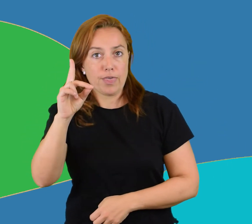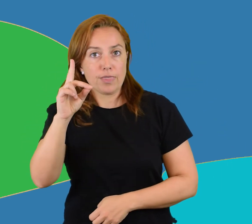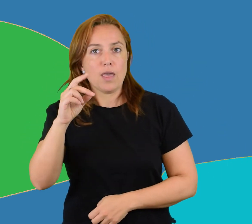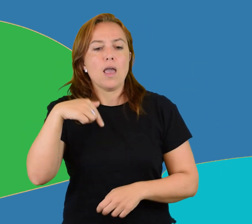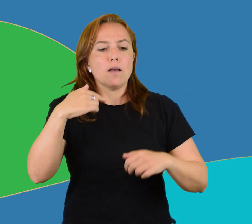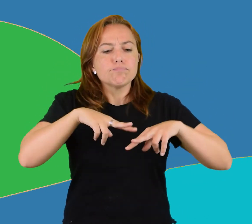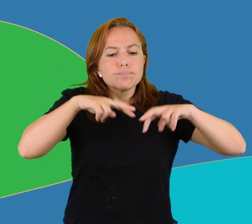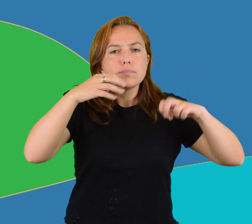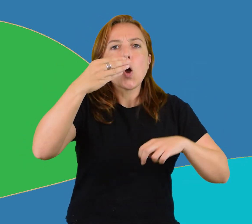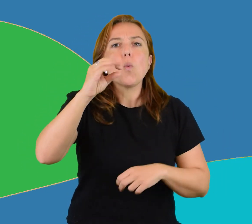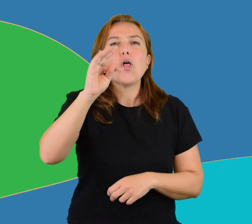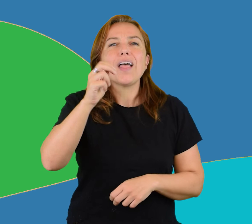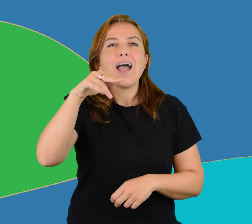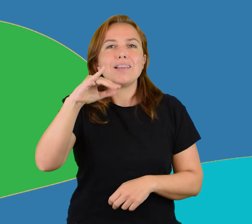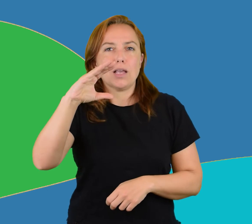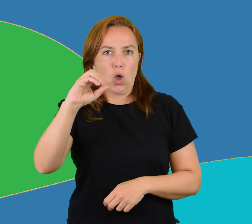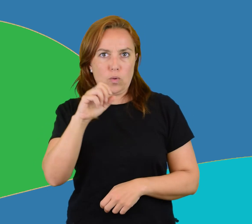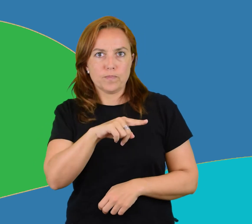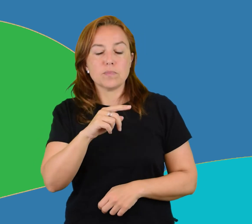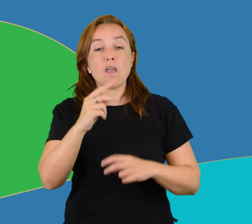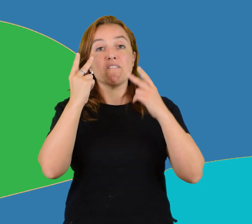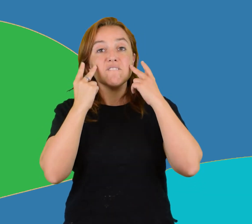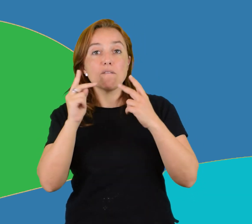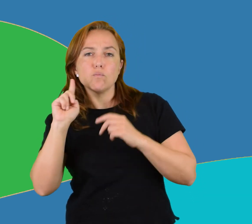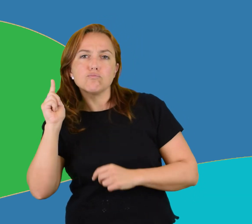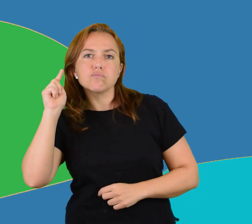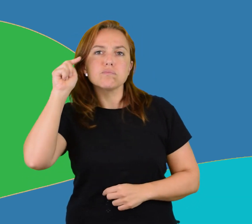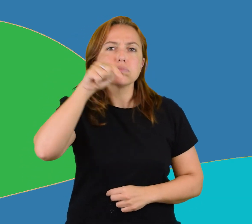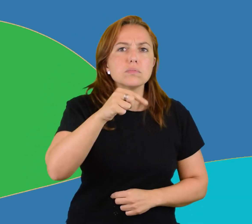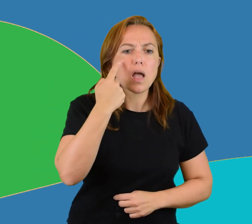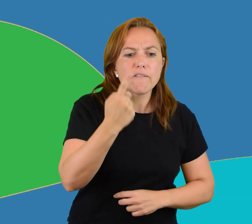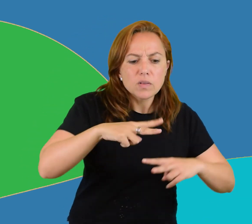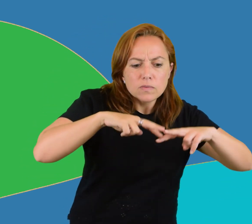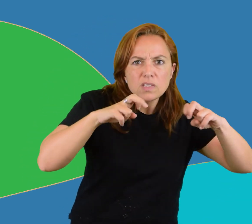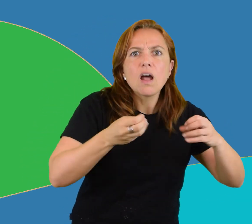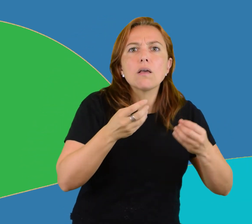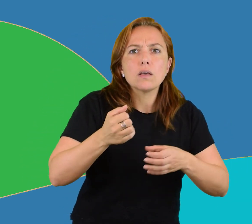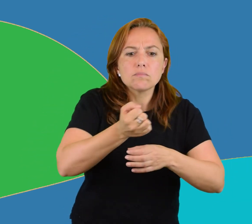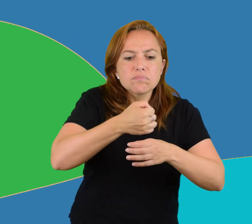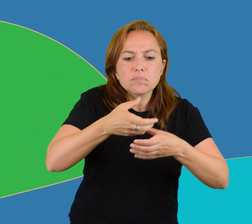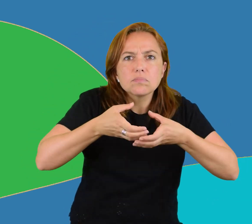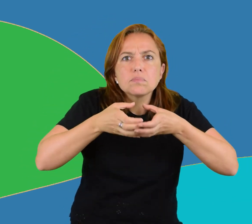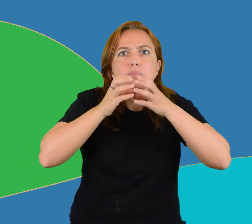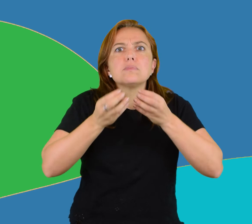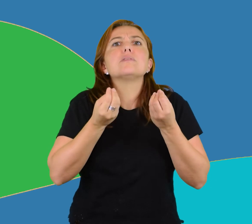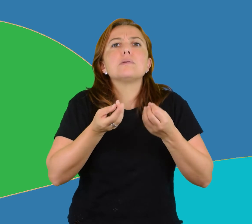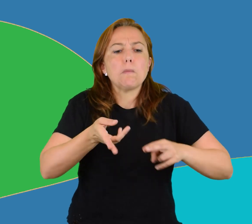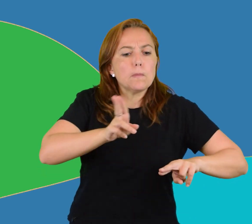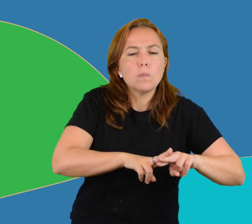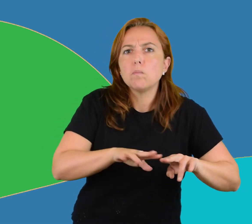quien en 1982 viajó a Haití para estudiar la misteriosa sustancia causante de la zombificación.